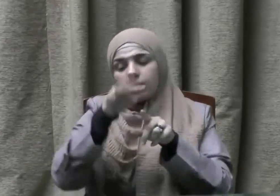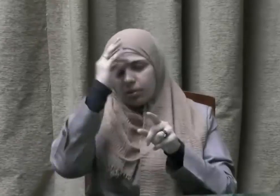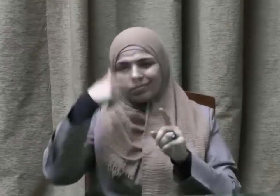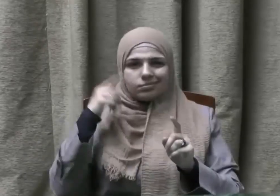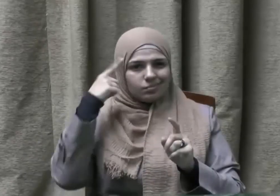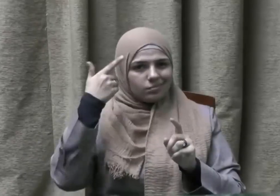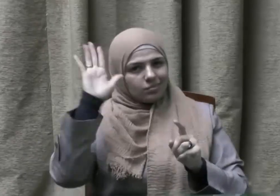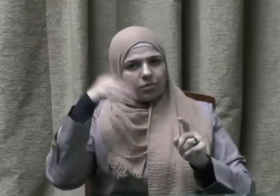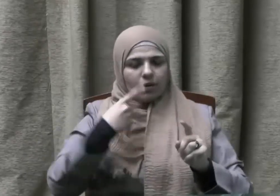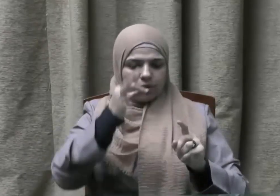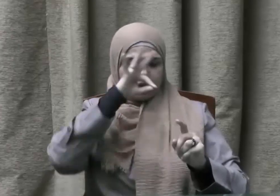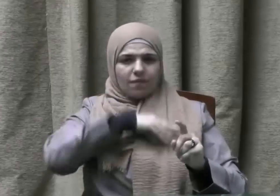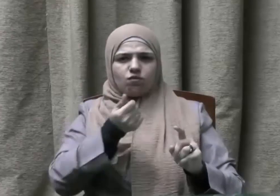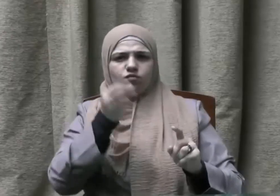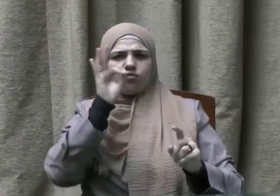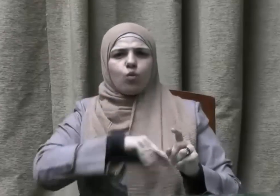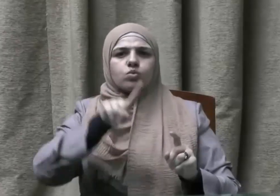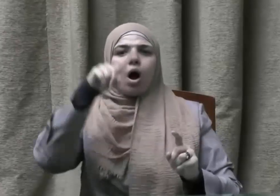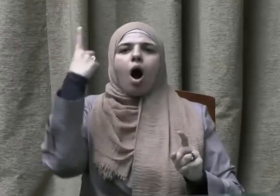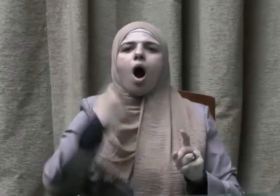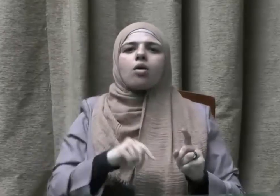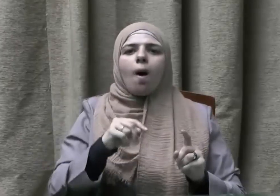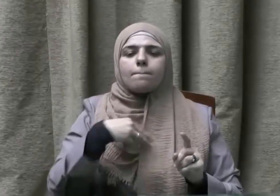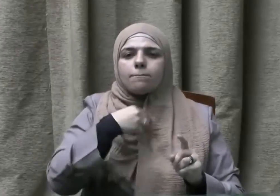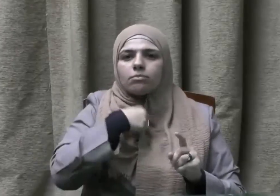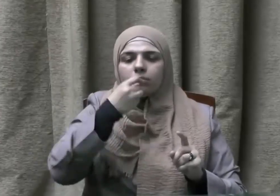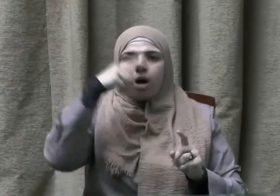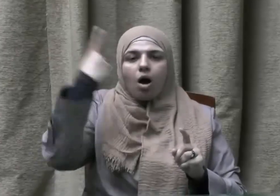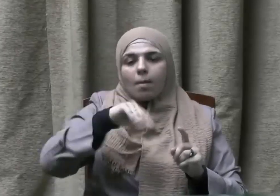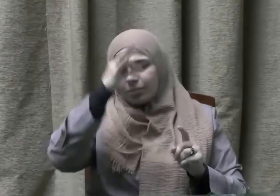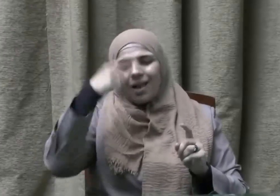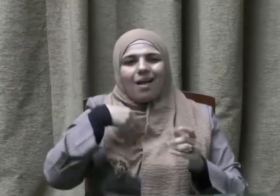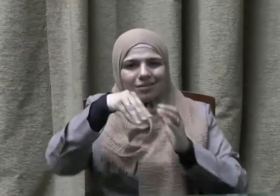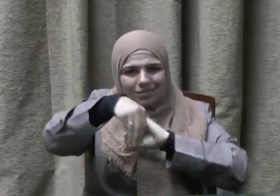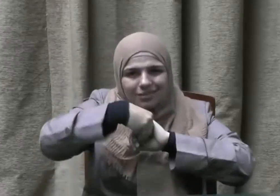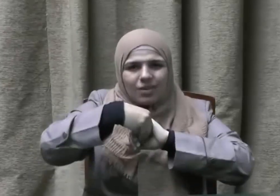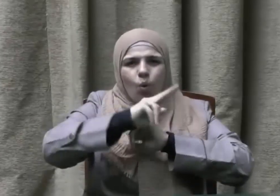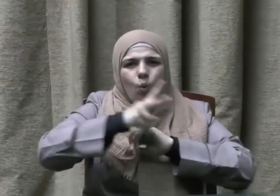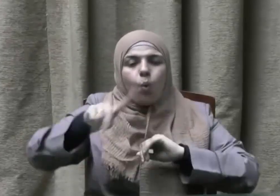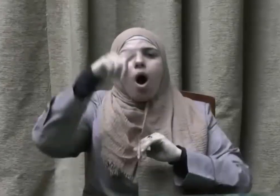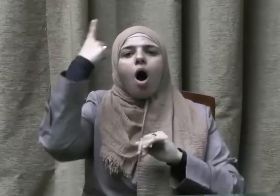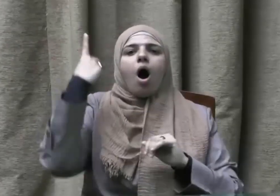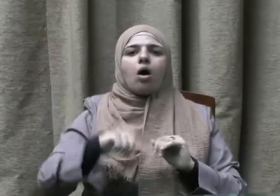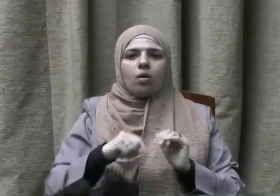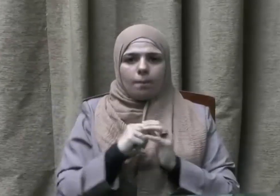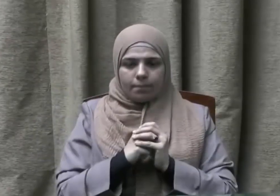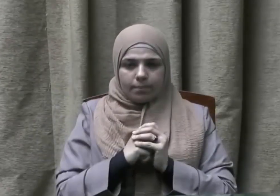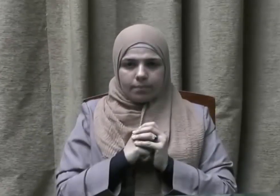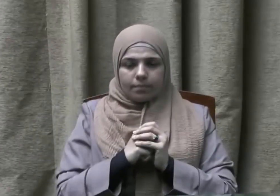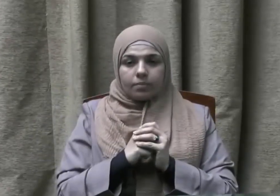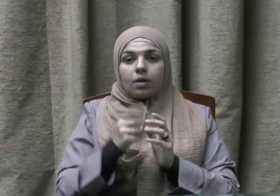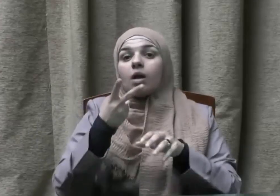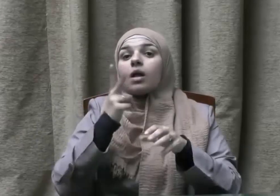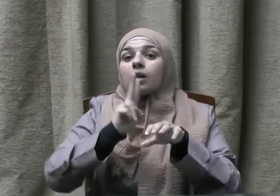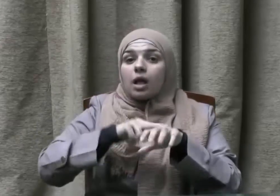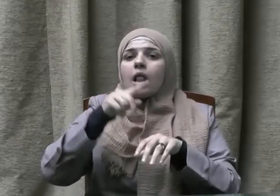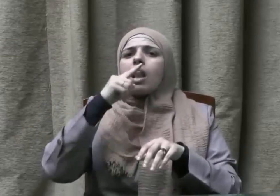حراما تحت أي مسمى من المسميات على أننا نؤكد أن أي مسؤول وعلى أي